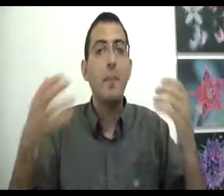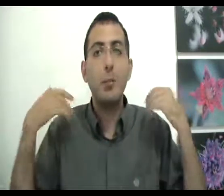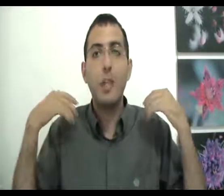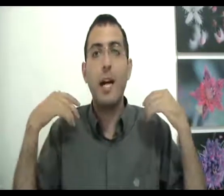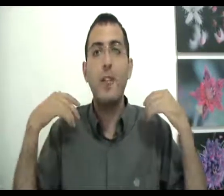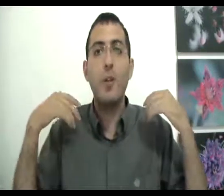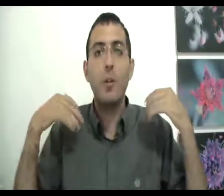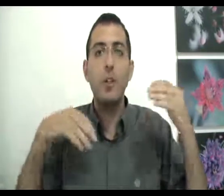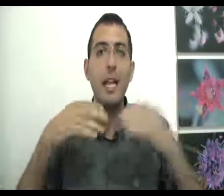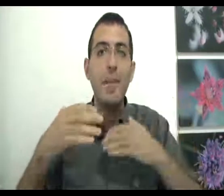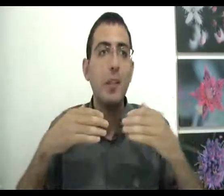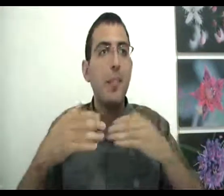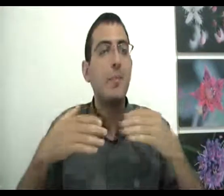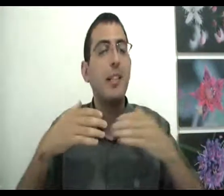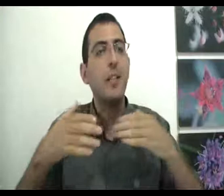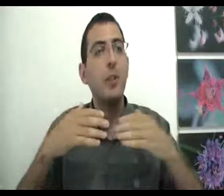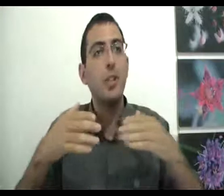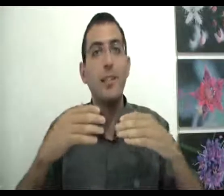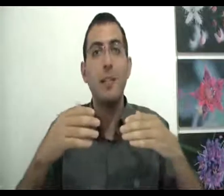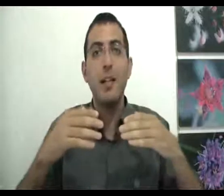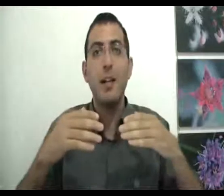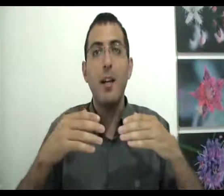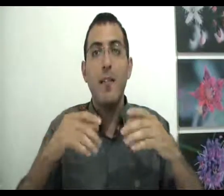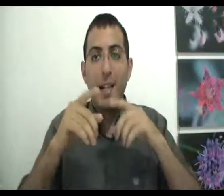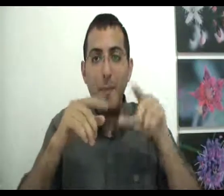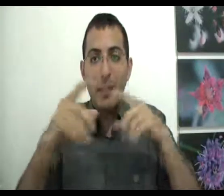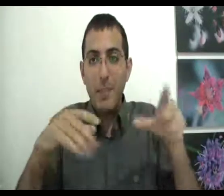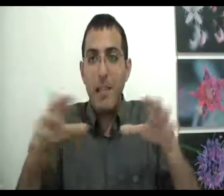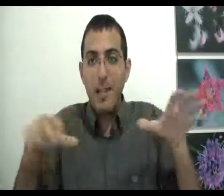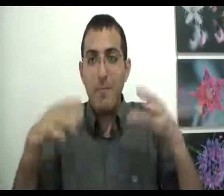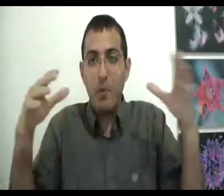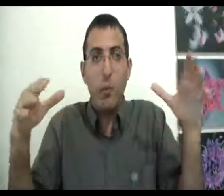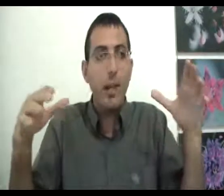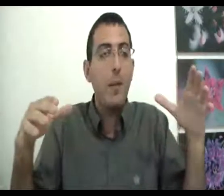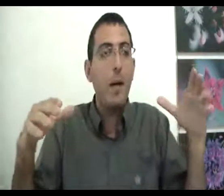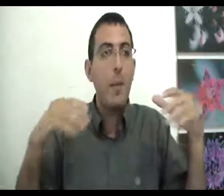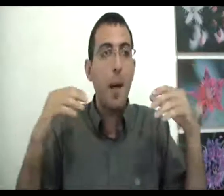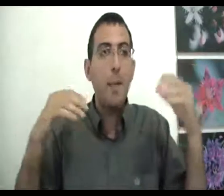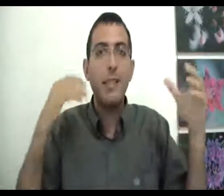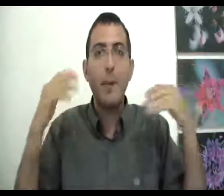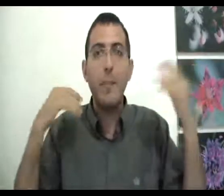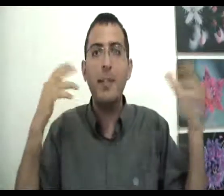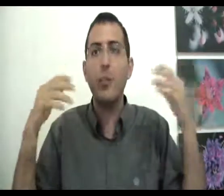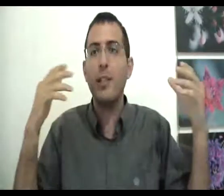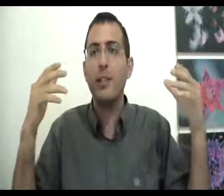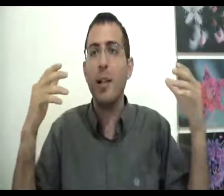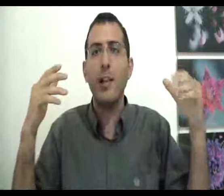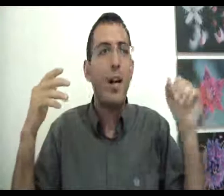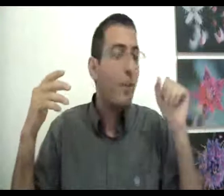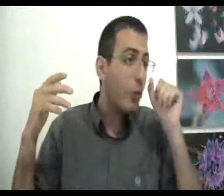משהו שקרה לפני חודש אין להם את הפרספקטיבות של הזמן וגם אצל בני האדם מבוגרים הרבה פעמים האדם מאבד את תחושת הזמן והוא